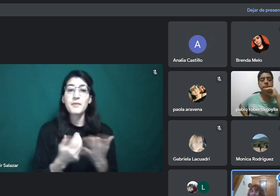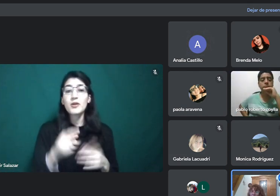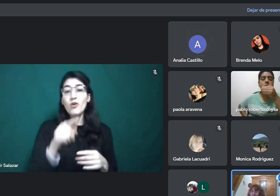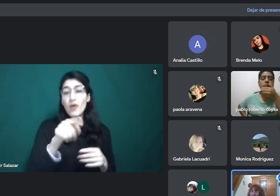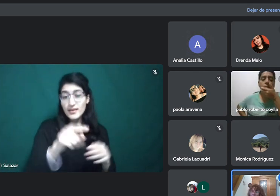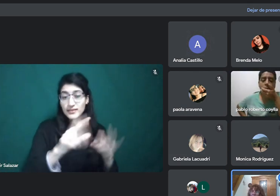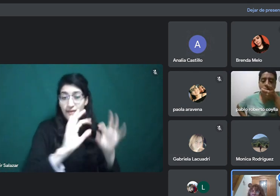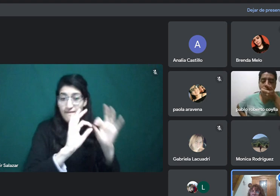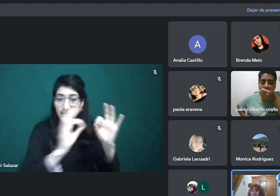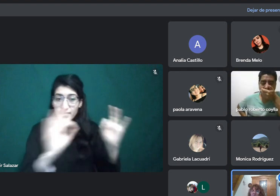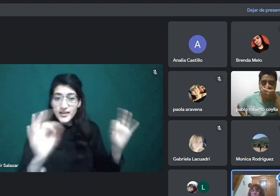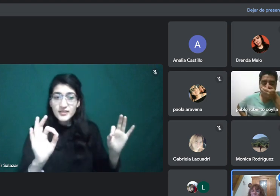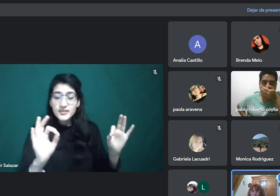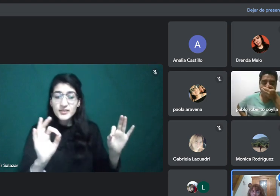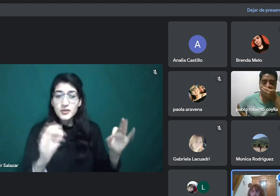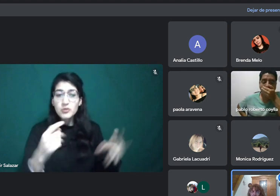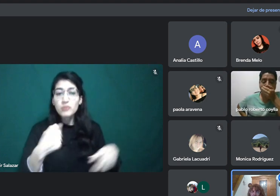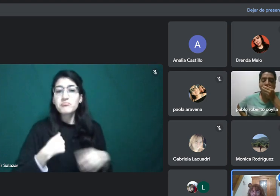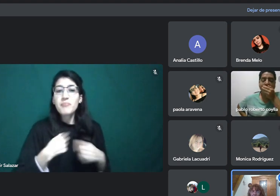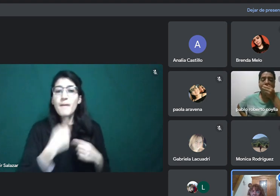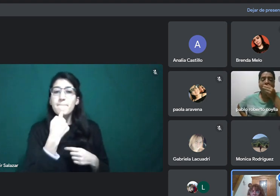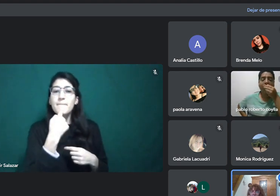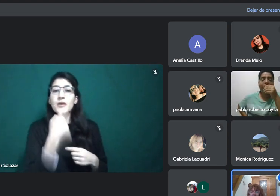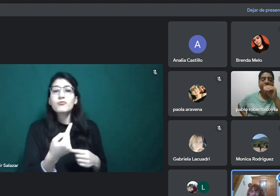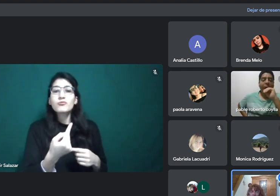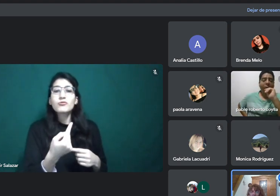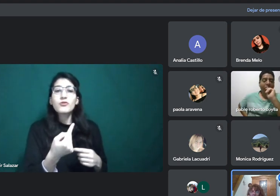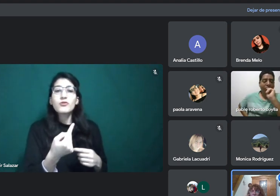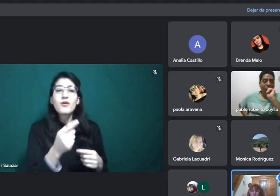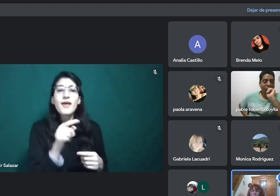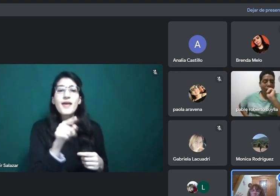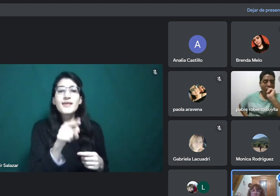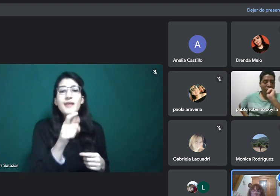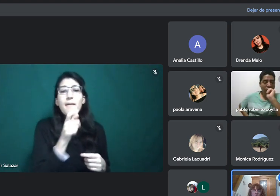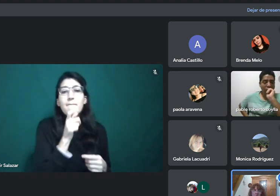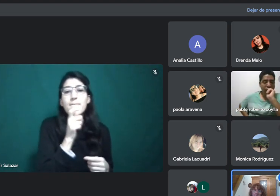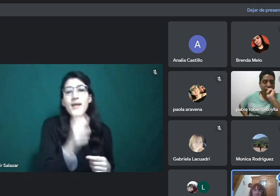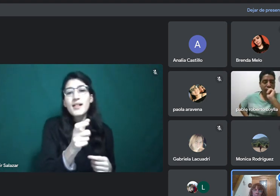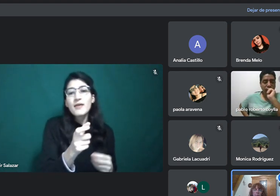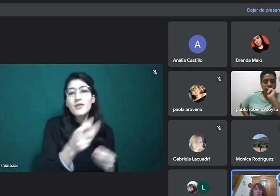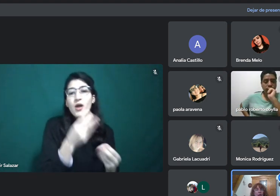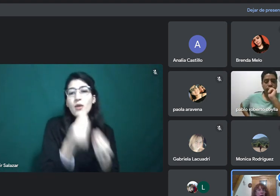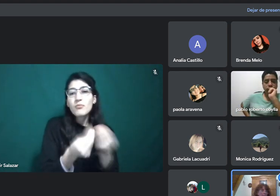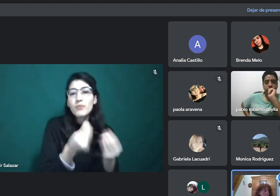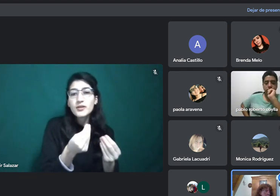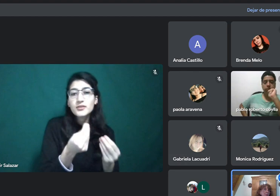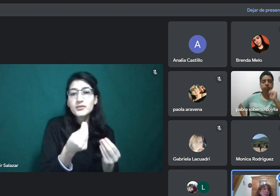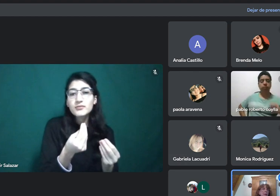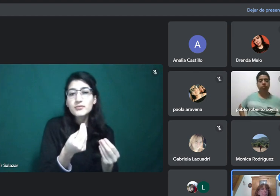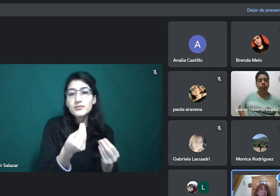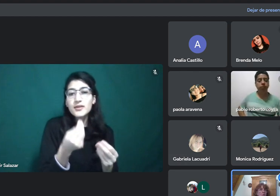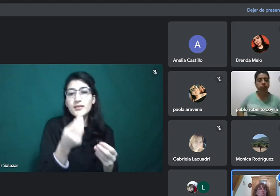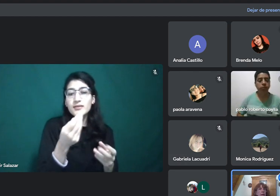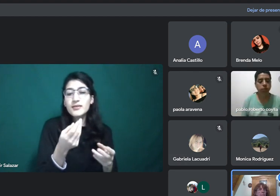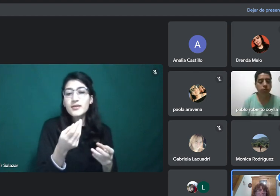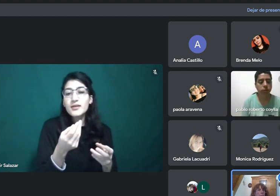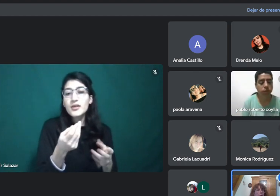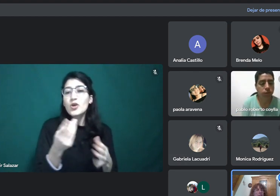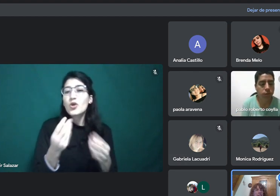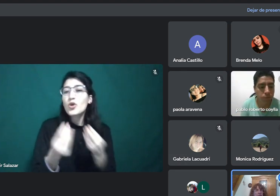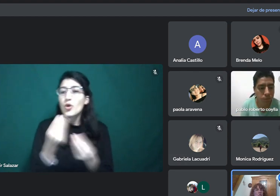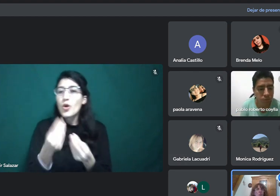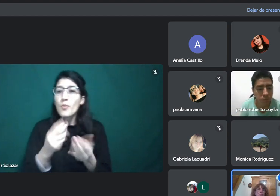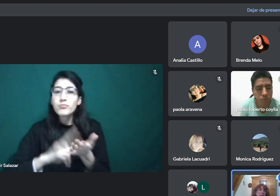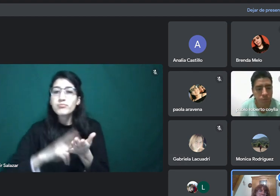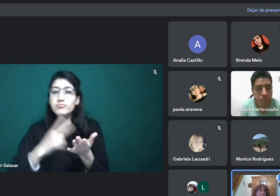clase de palabra es approaches en esta oración y cómo la traduciría? ¿Por qué? Porque approach también puede